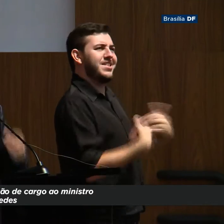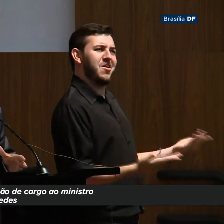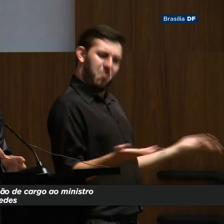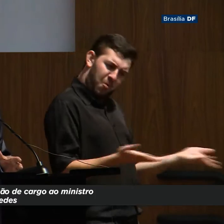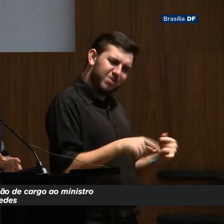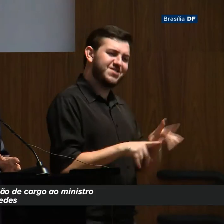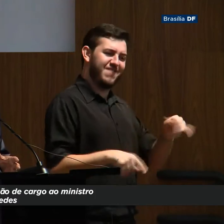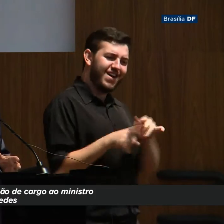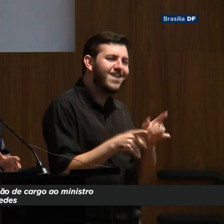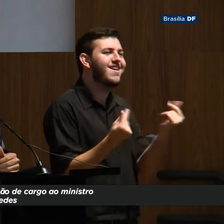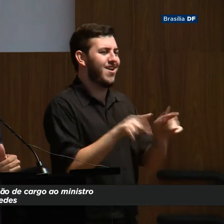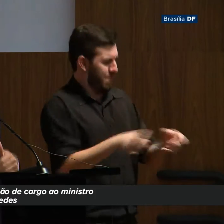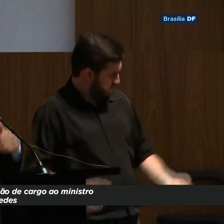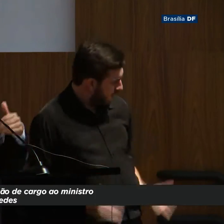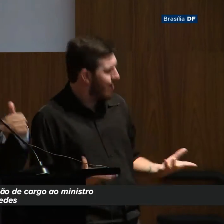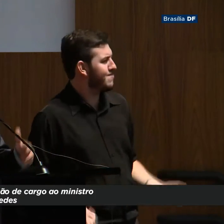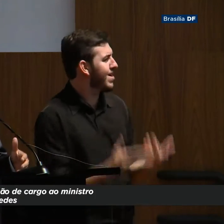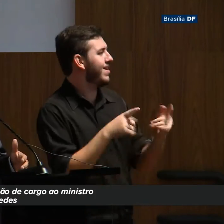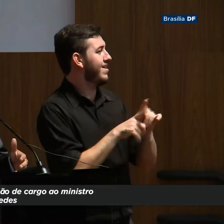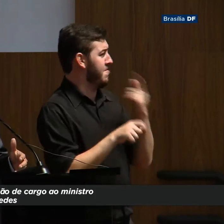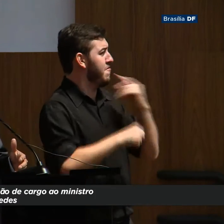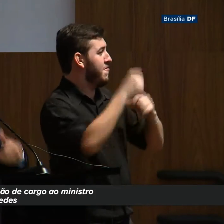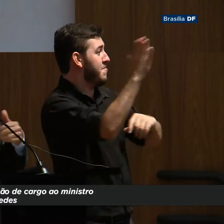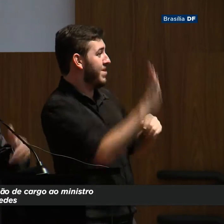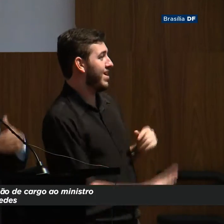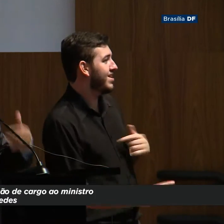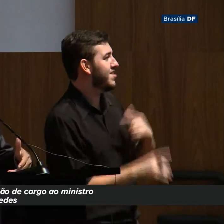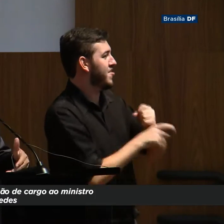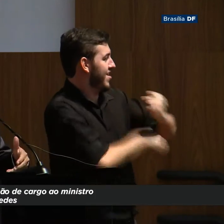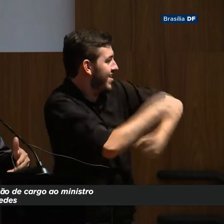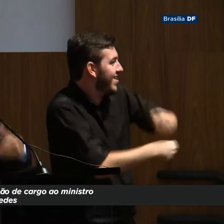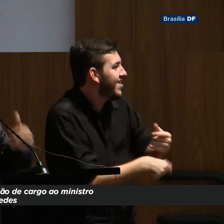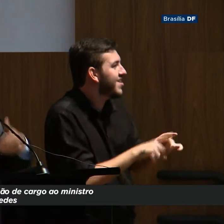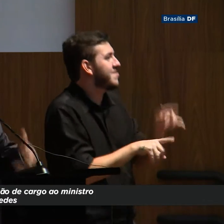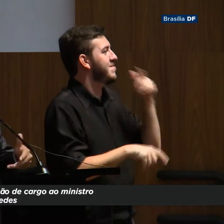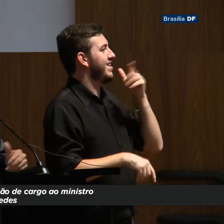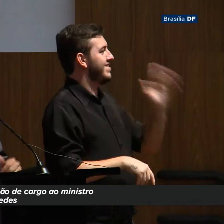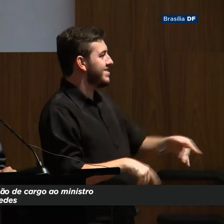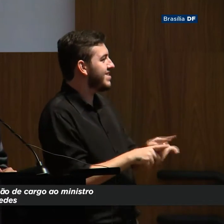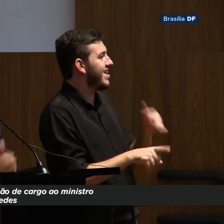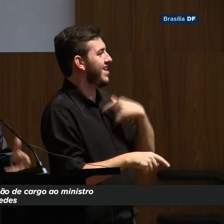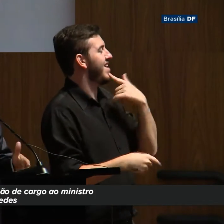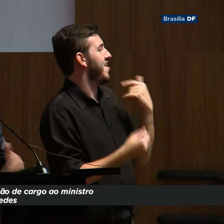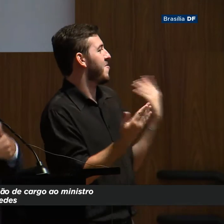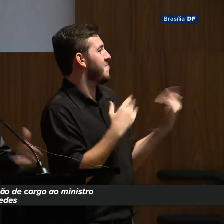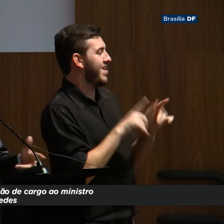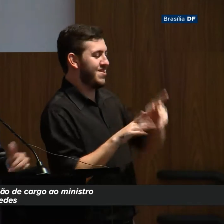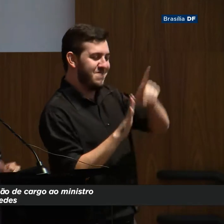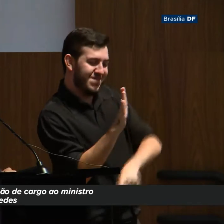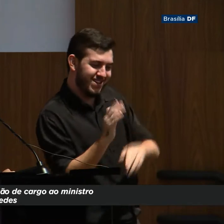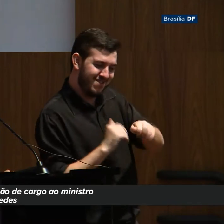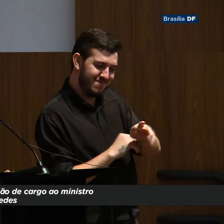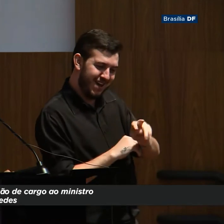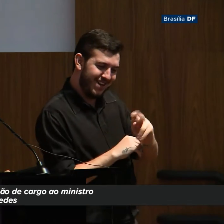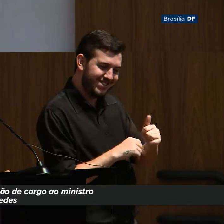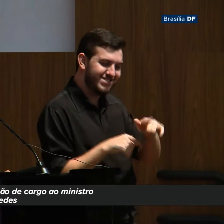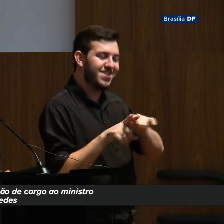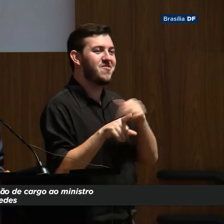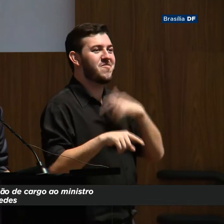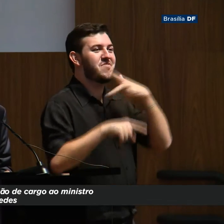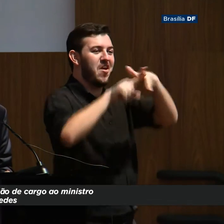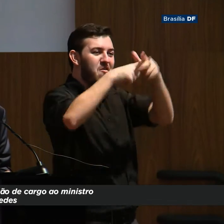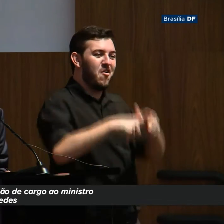por ano, o Brasil reconstrói uma Europa por ano, que é um plano Marshall, por isso. O que vamos fazer a respeito?